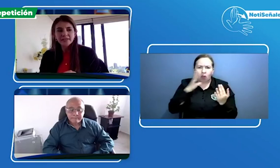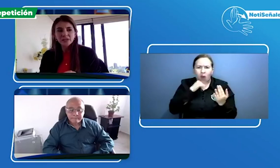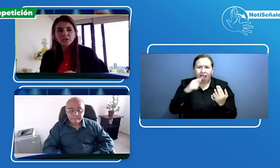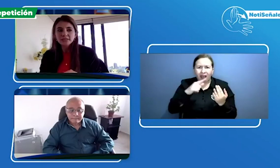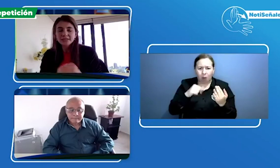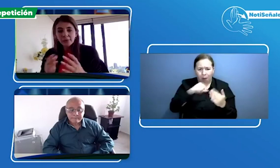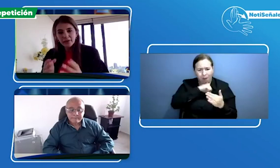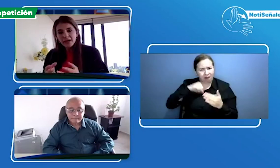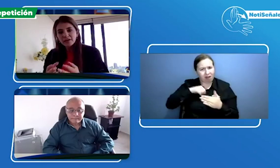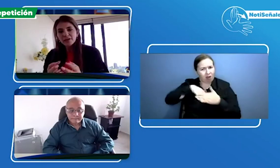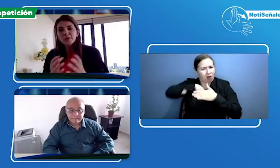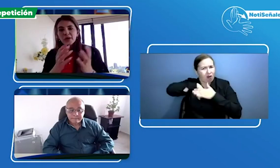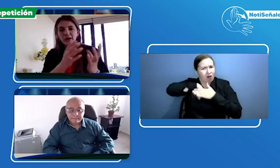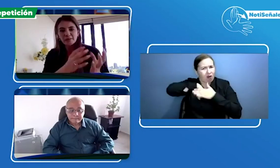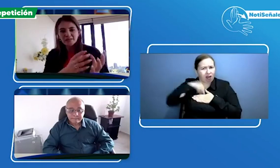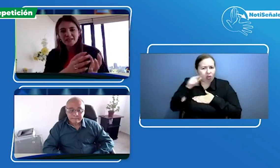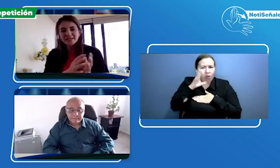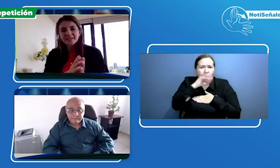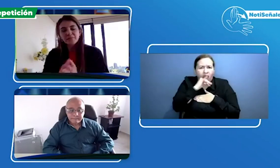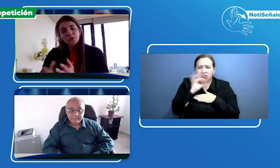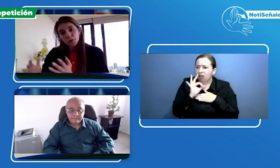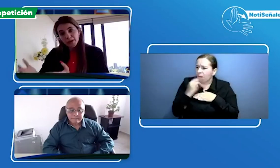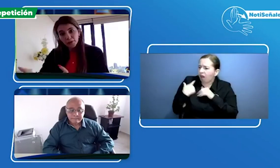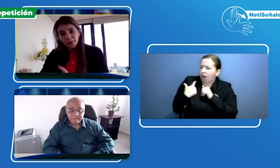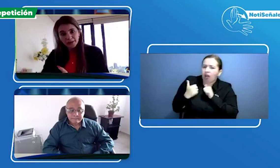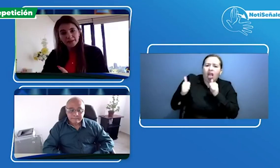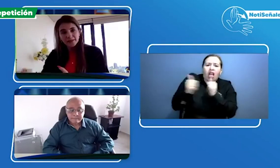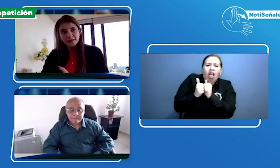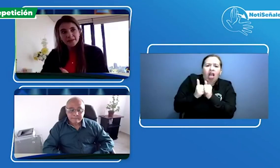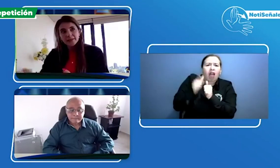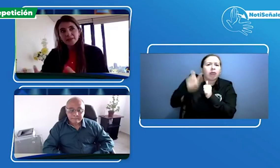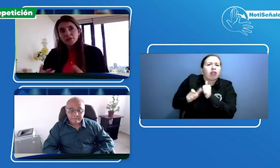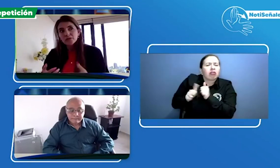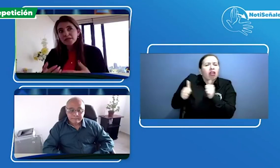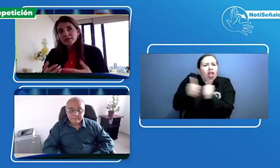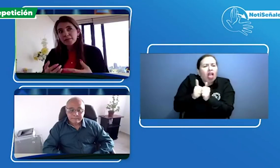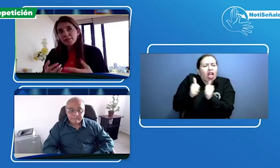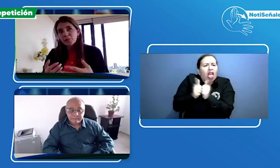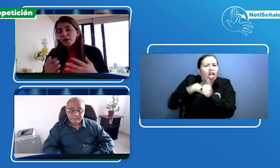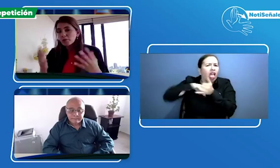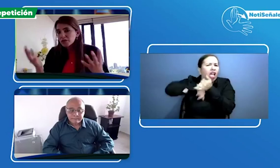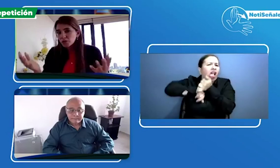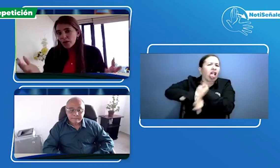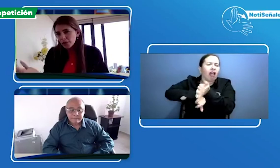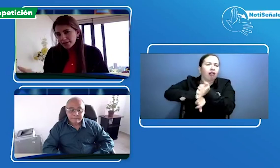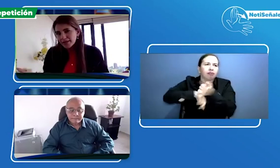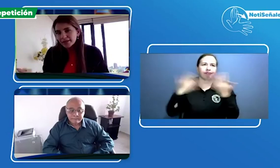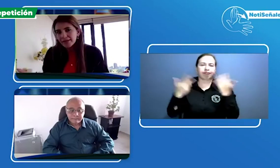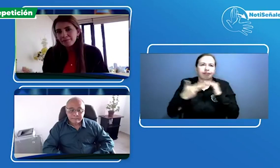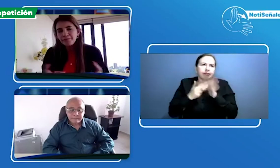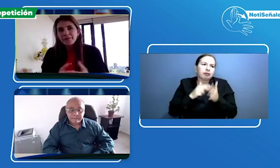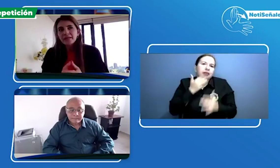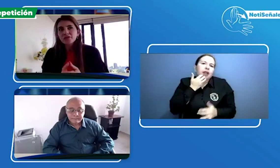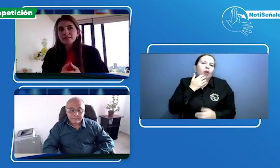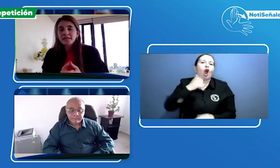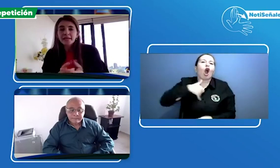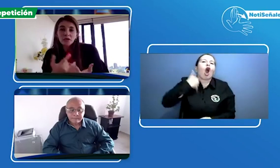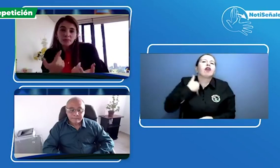Entonces siempre va como lo acabamos de decir con un acompañante. Entonces pongamos que es un adolescente entonces tiene que ir con